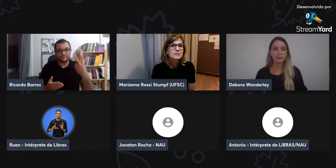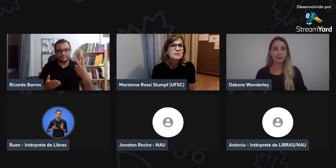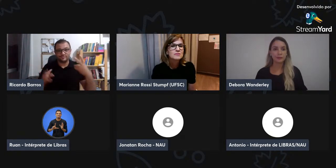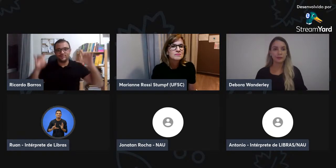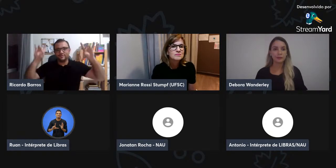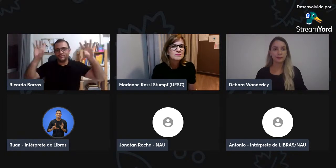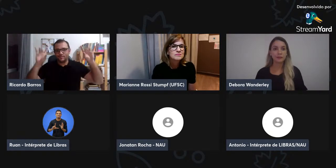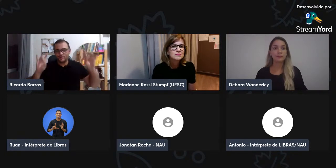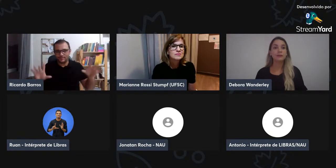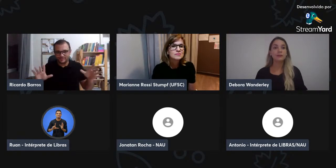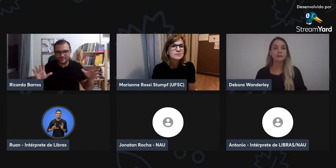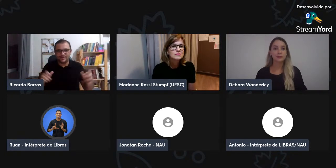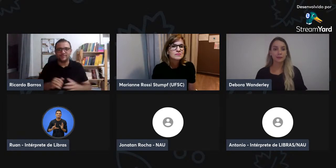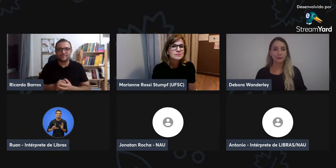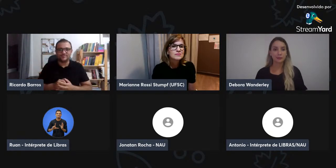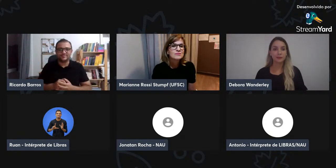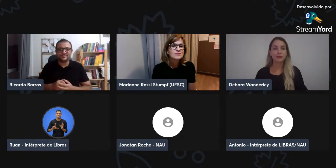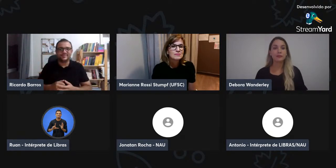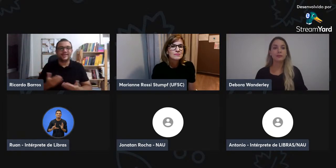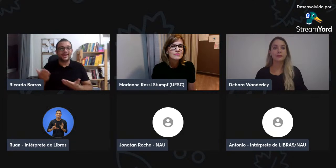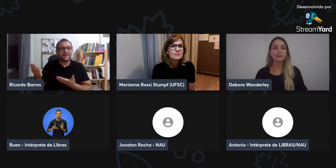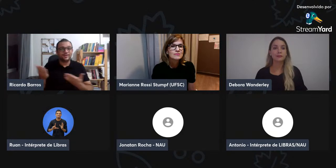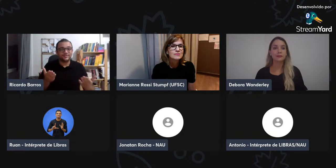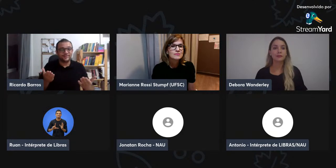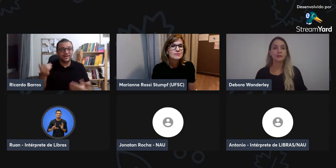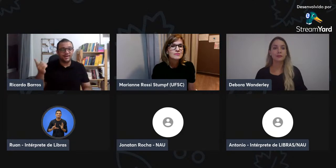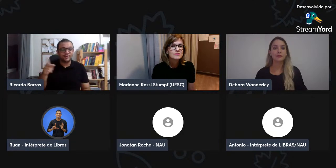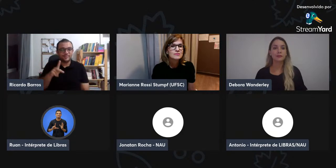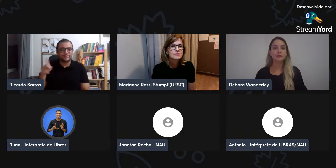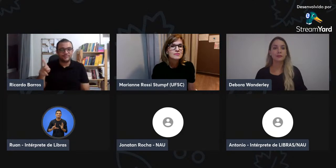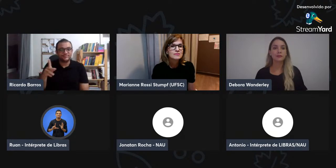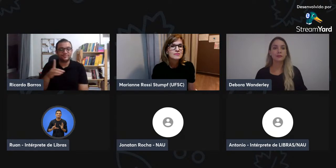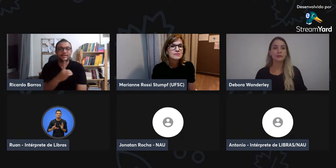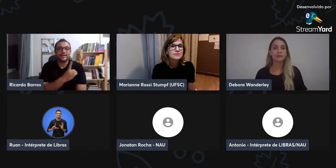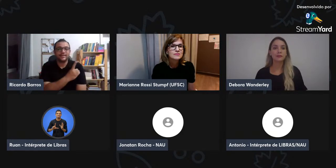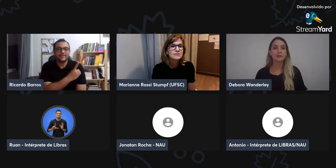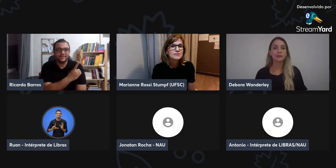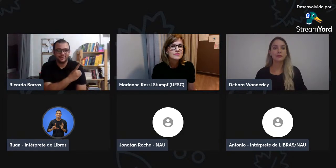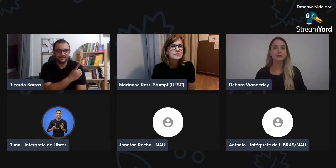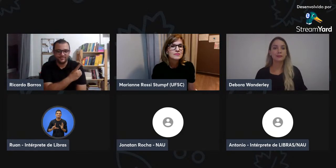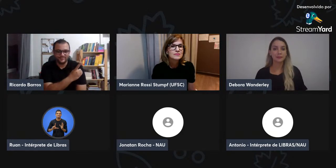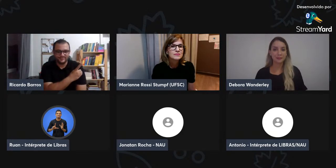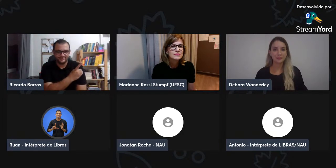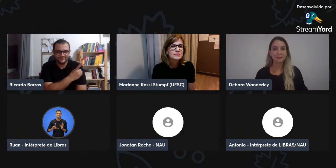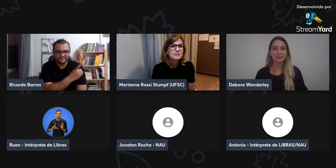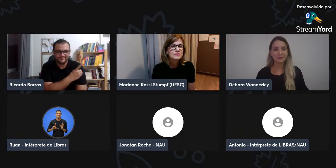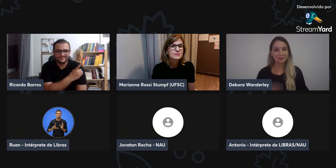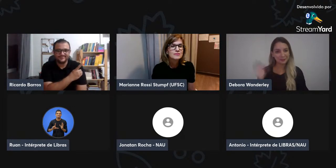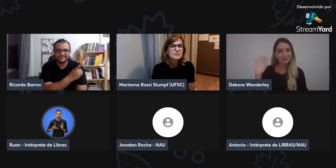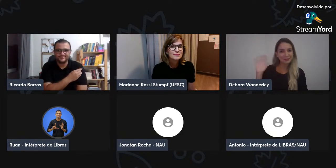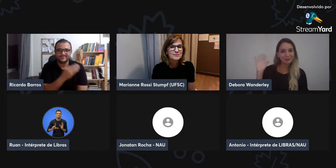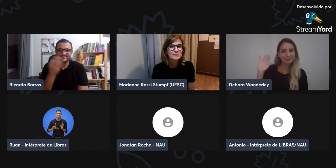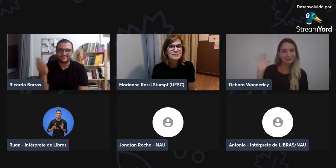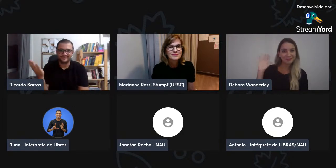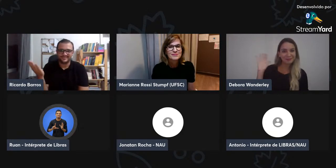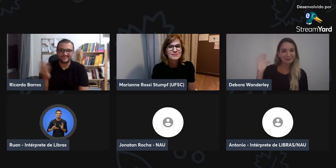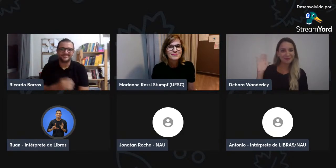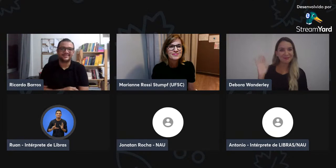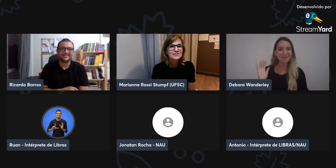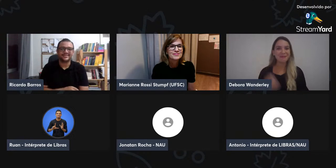do YouTube no Nau. Então, teremos agora duas convidadas especiais. A professora